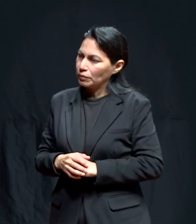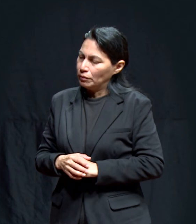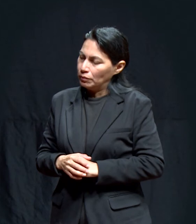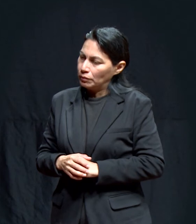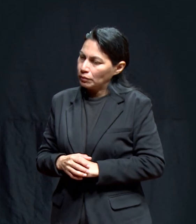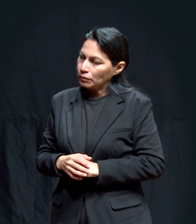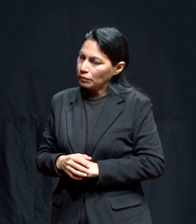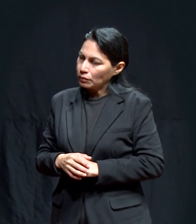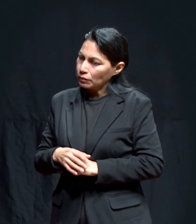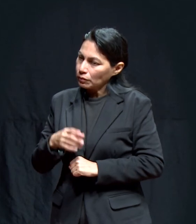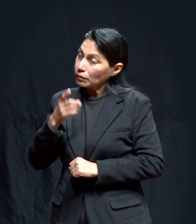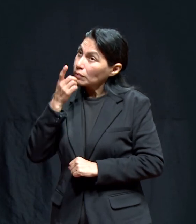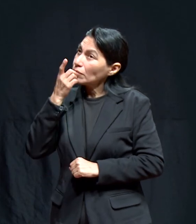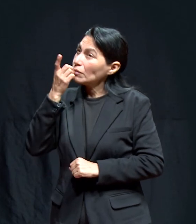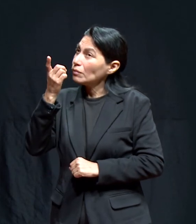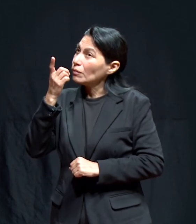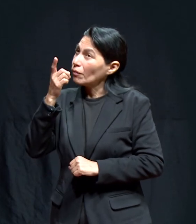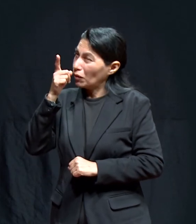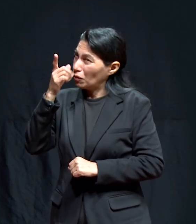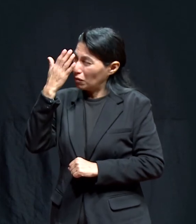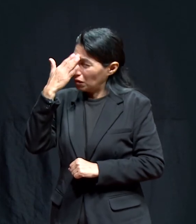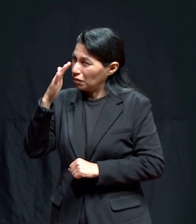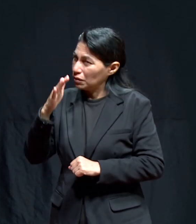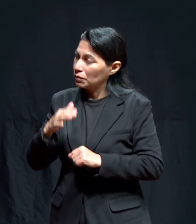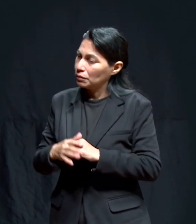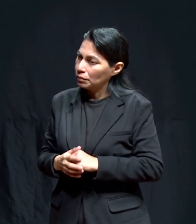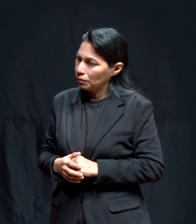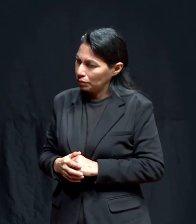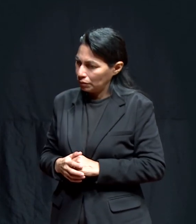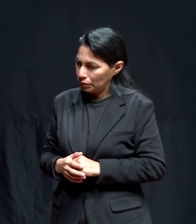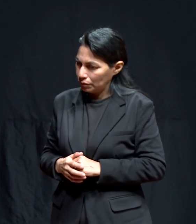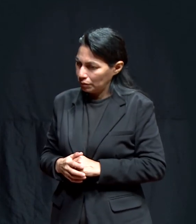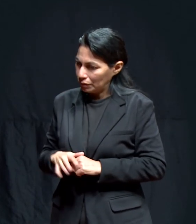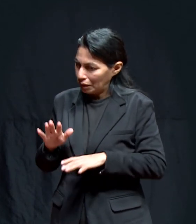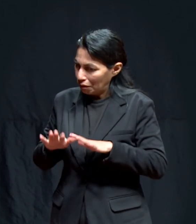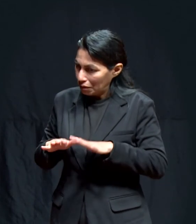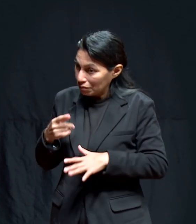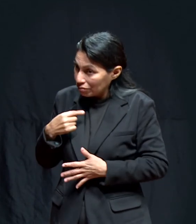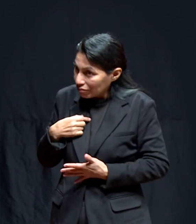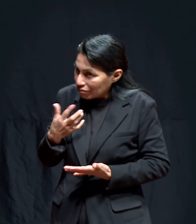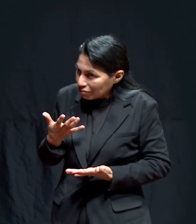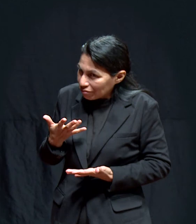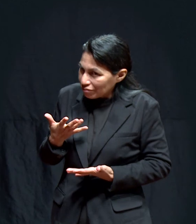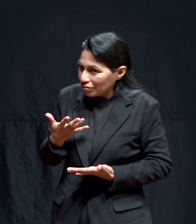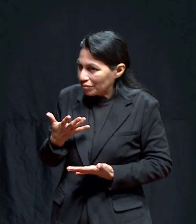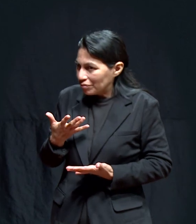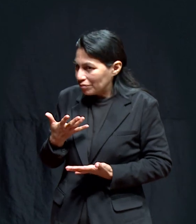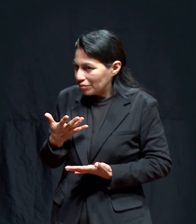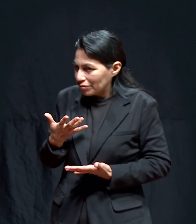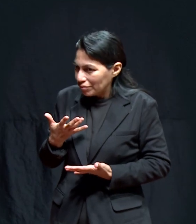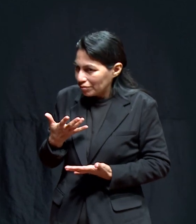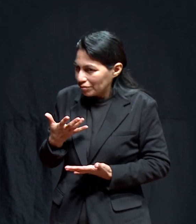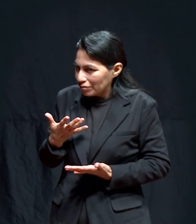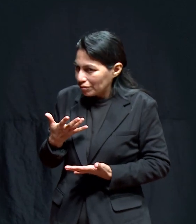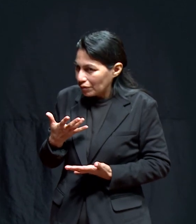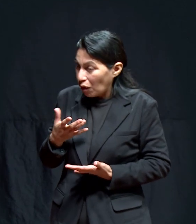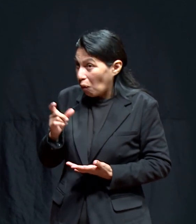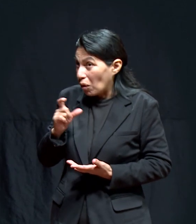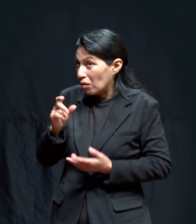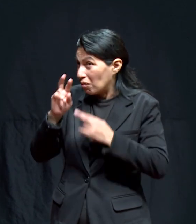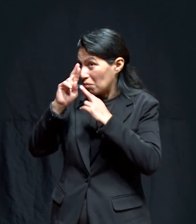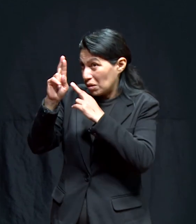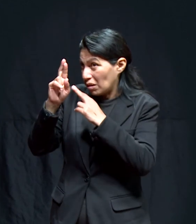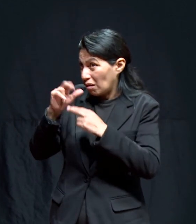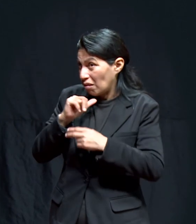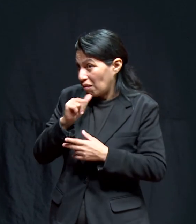especial si le digo sabes y creo que soy un poco como se dice